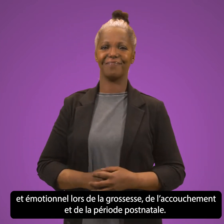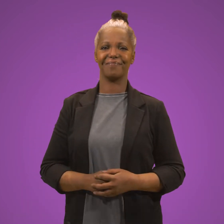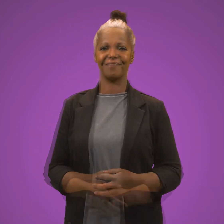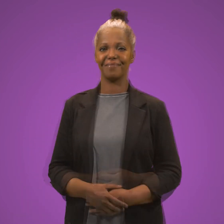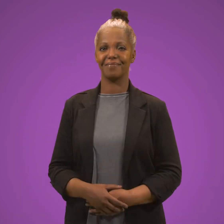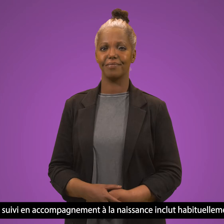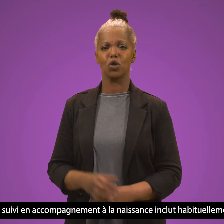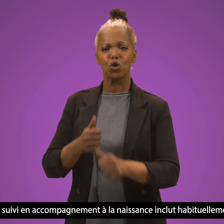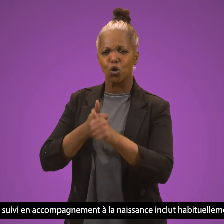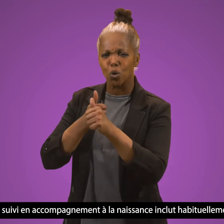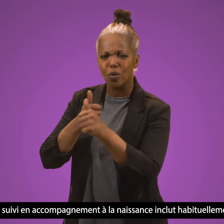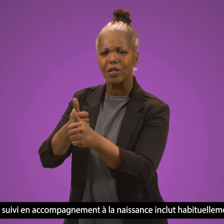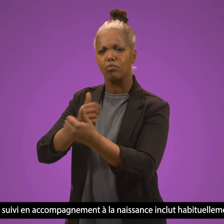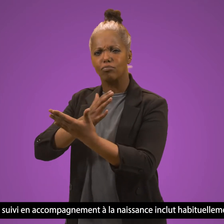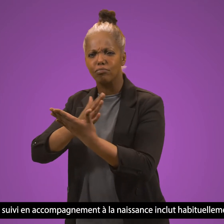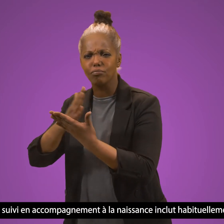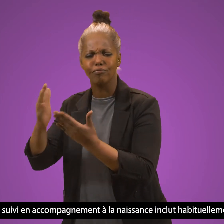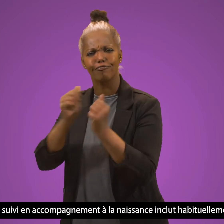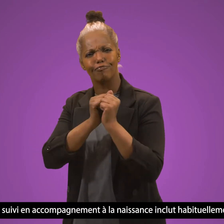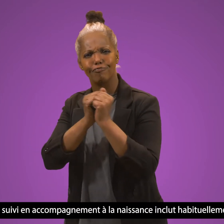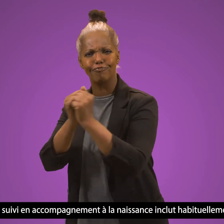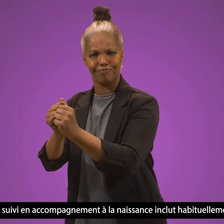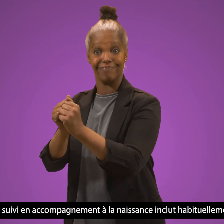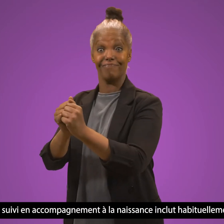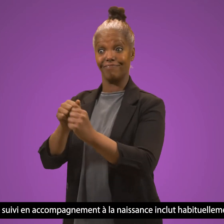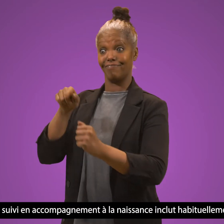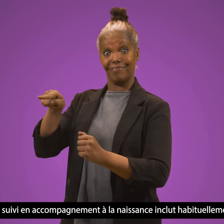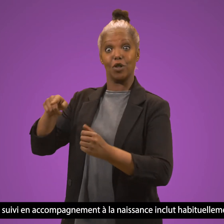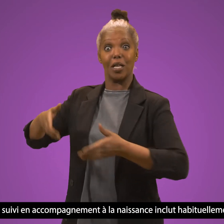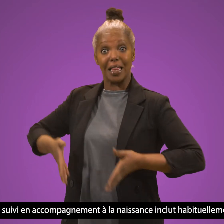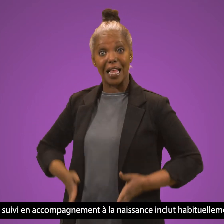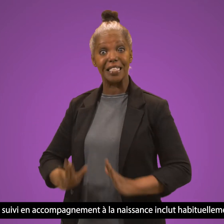Le suivi en accompagnement à la naissance inclut habituellement